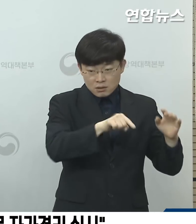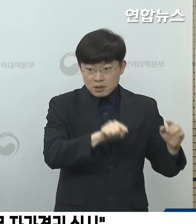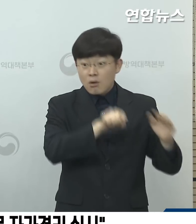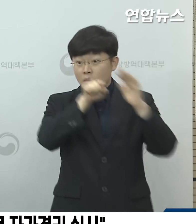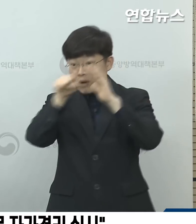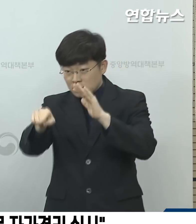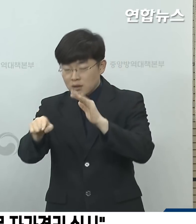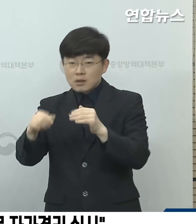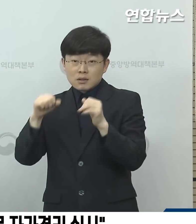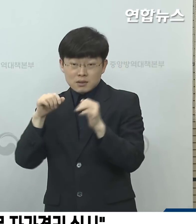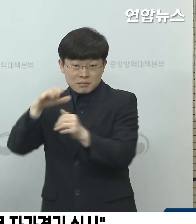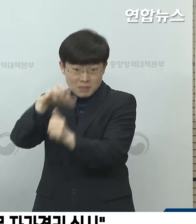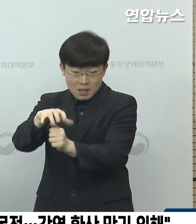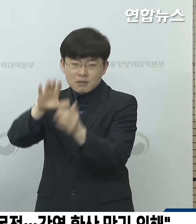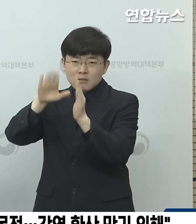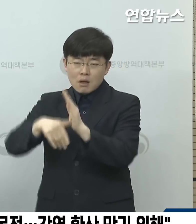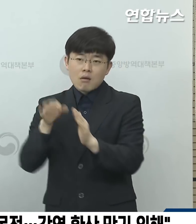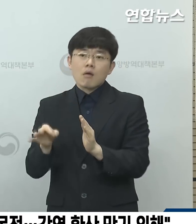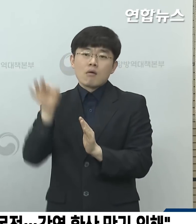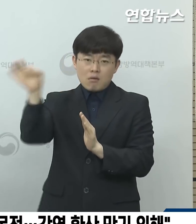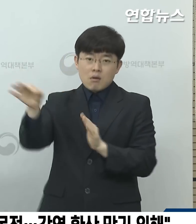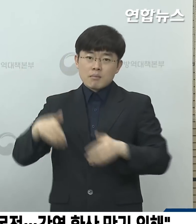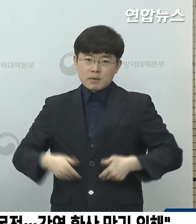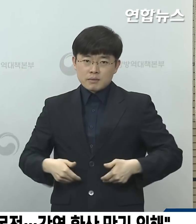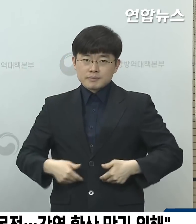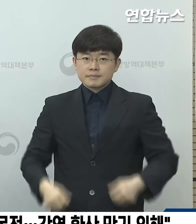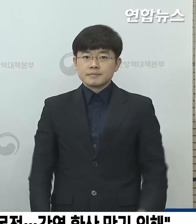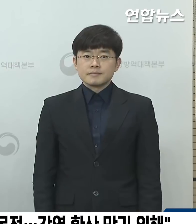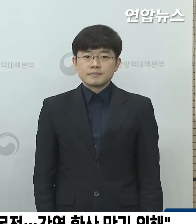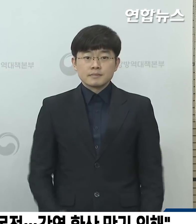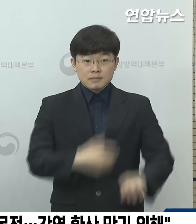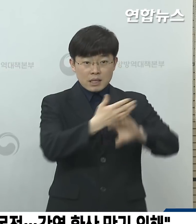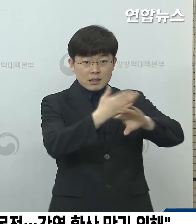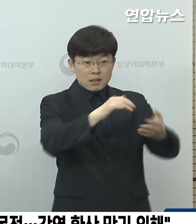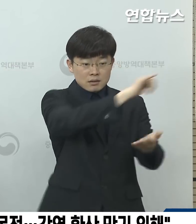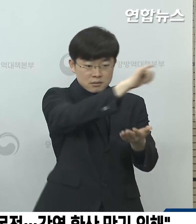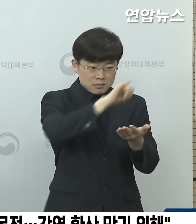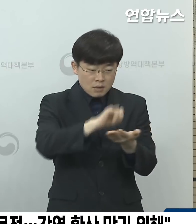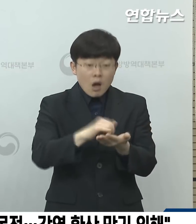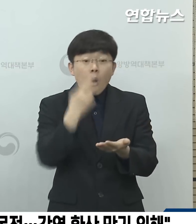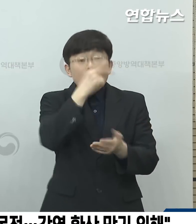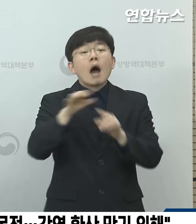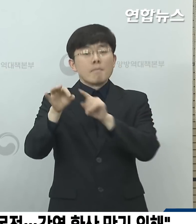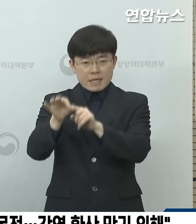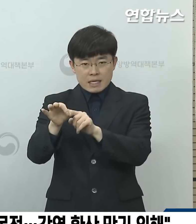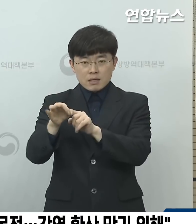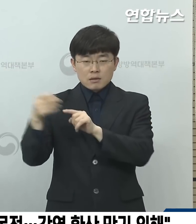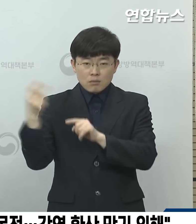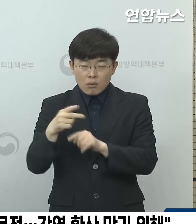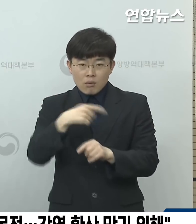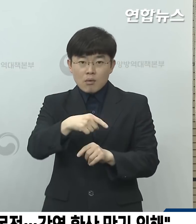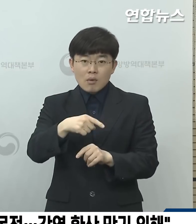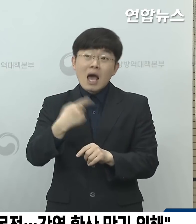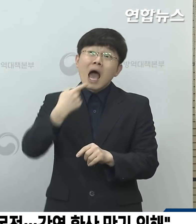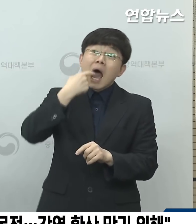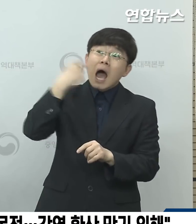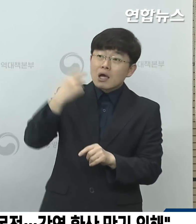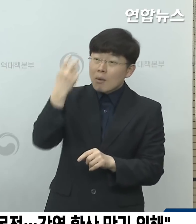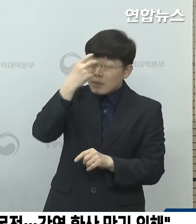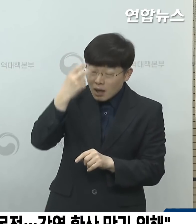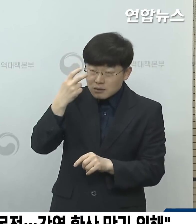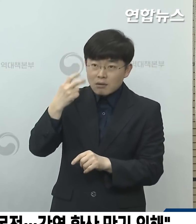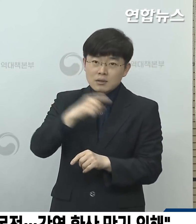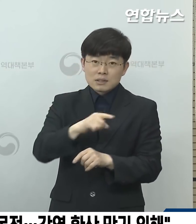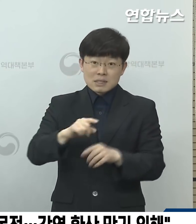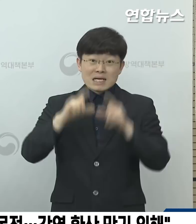비용을 증수하게 됩니다. 해외 입국자에 대한 검사비와 확진 시의 치료비에 대해서는 국가가